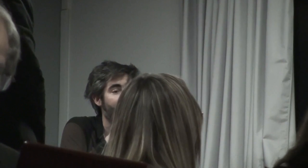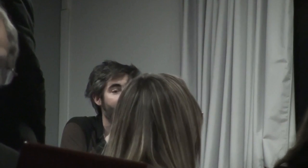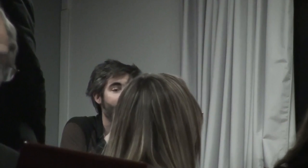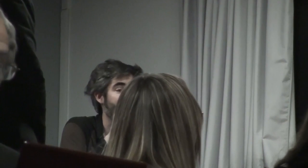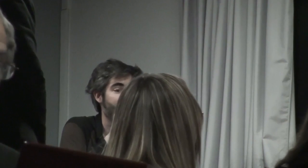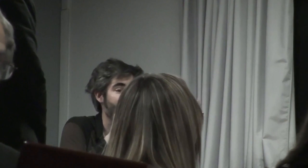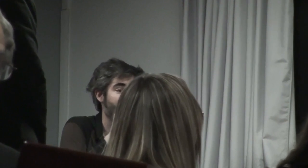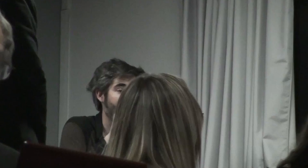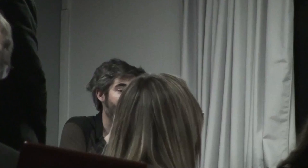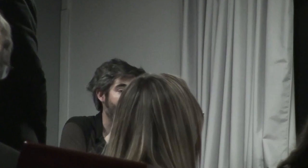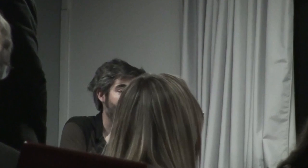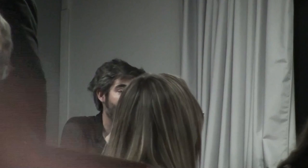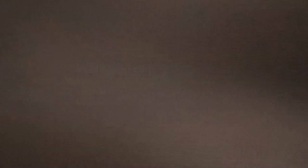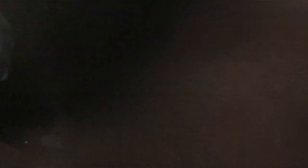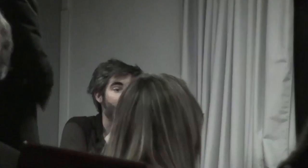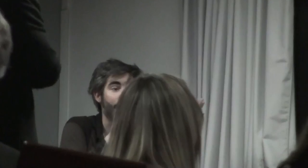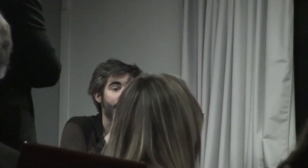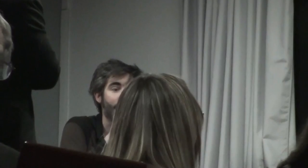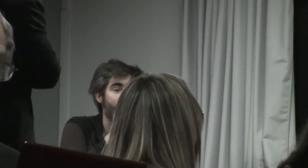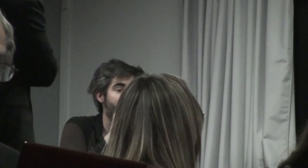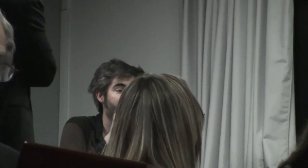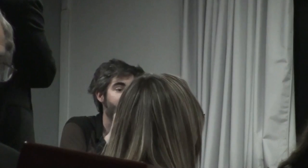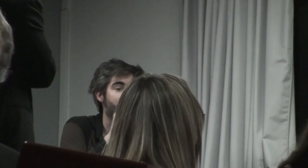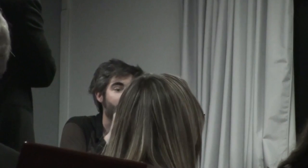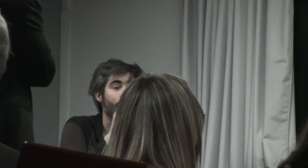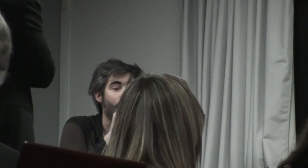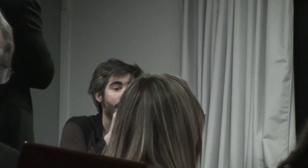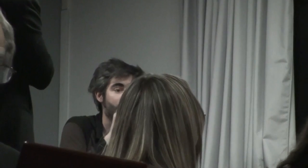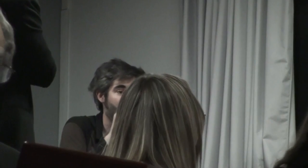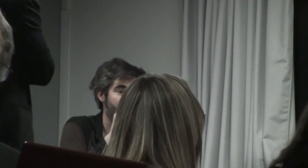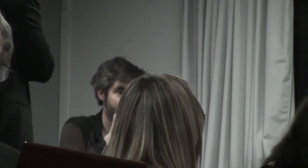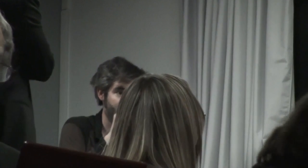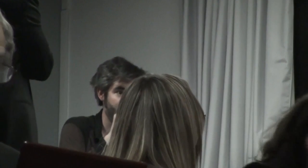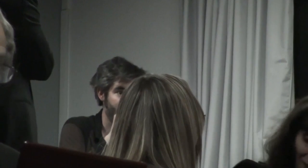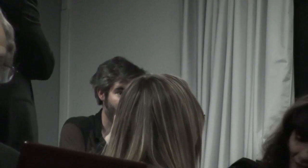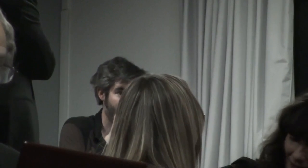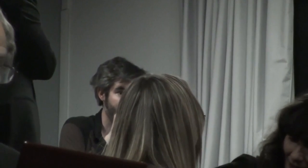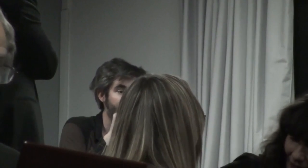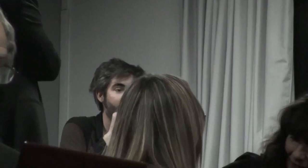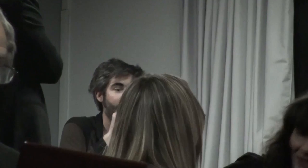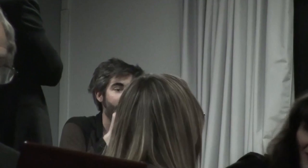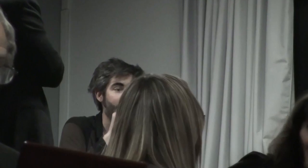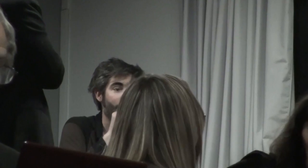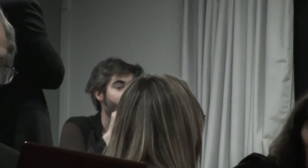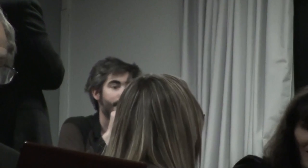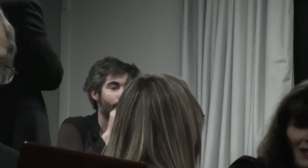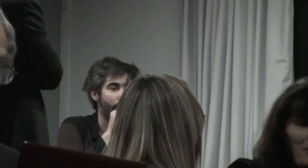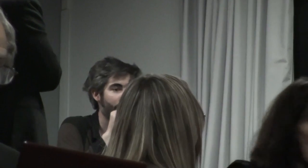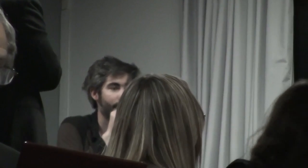et voilà ça pose plein de problèmes là dessus et bon puis récemment il y eu l'acceptation du troisième genre par l'Australie et d'autres pays et voilà c'était une remarque